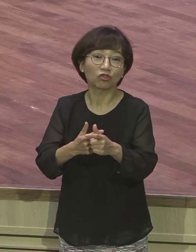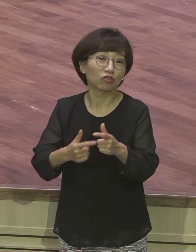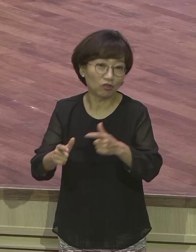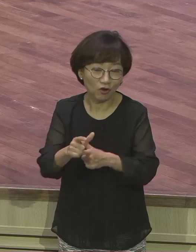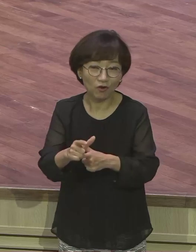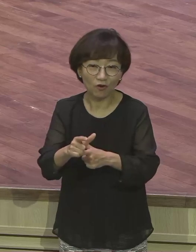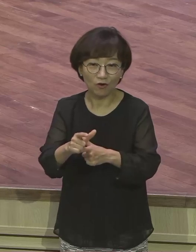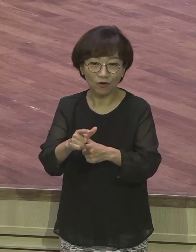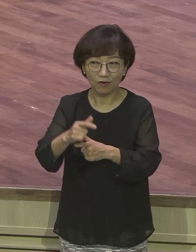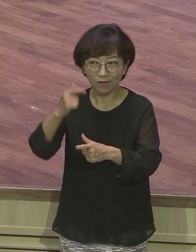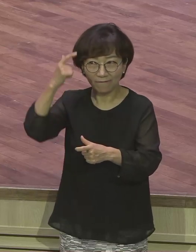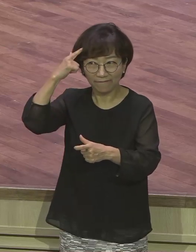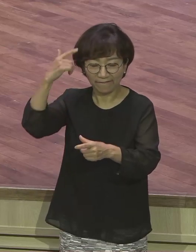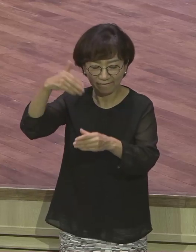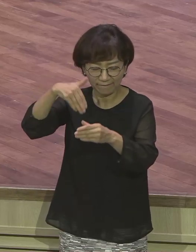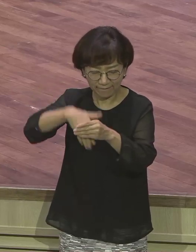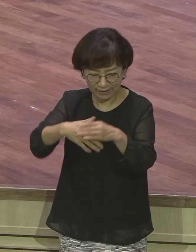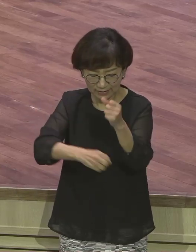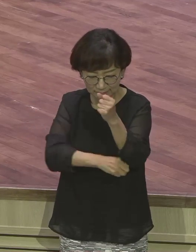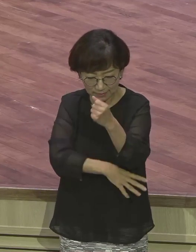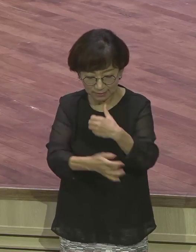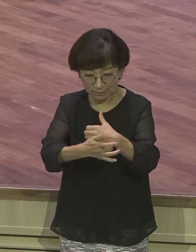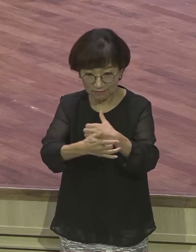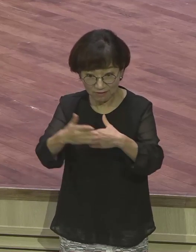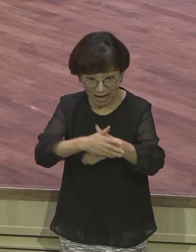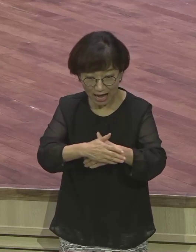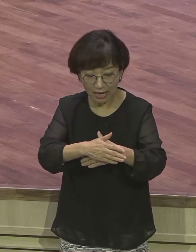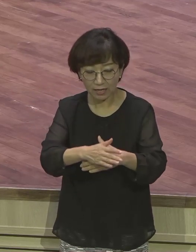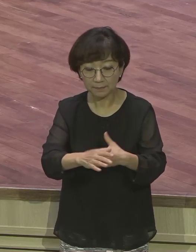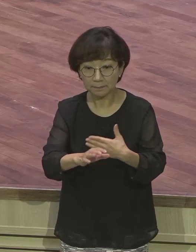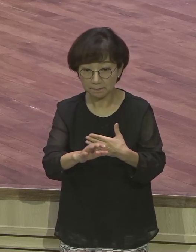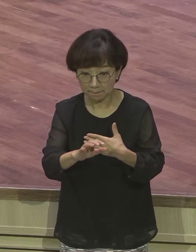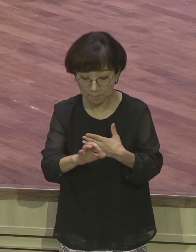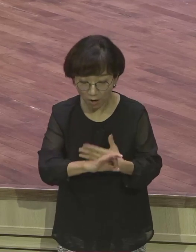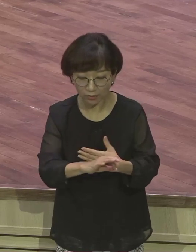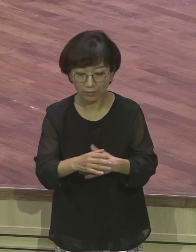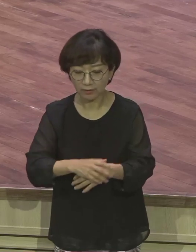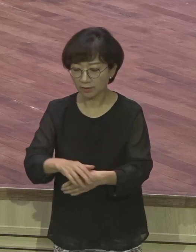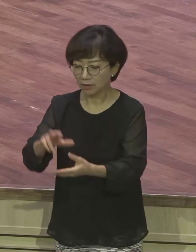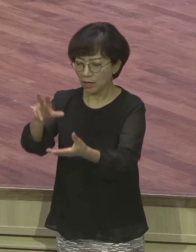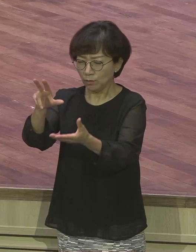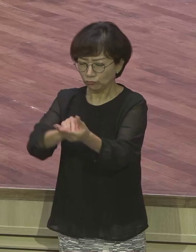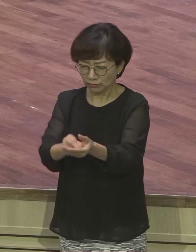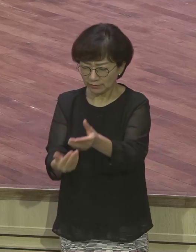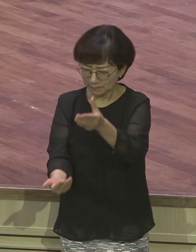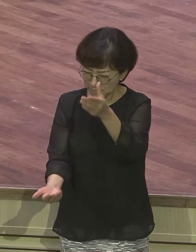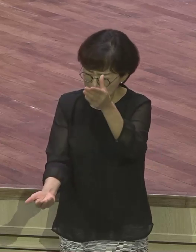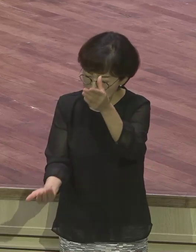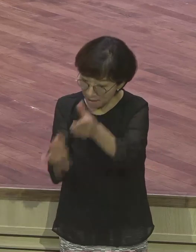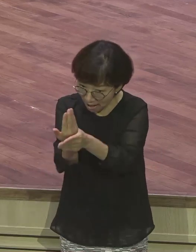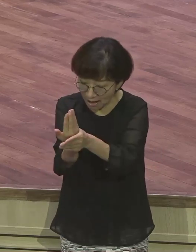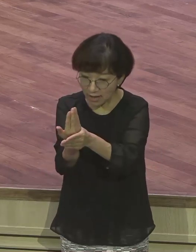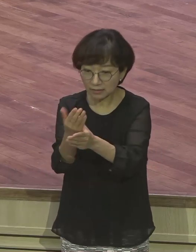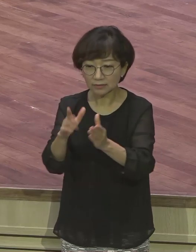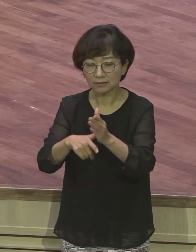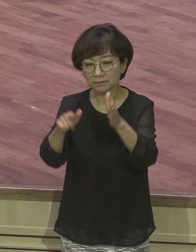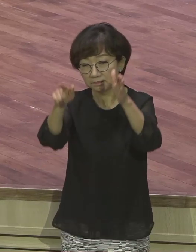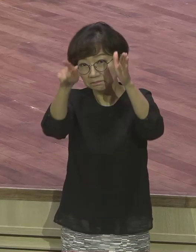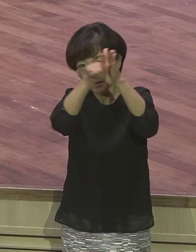시켜준 사람 특징 어떤 문제 사건 어느 누구 때문에 흔들리지 않는다는 거예요. 그게